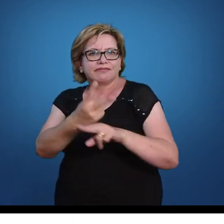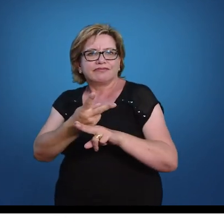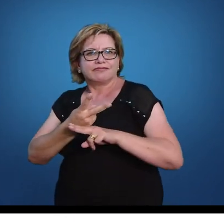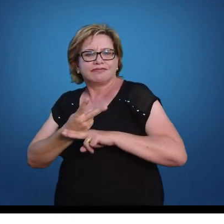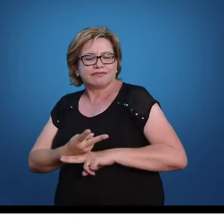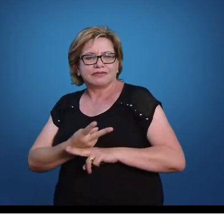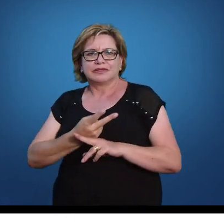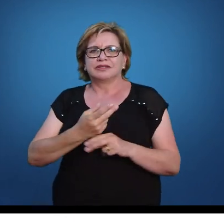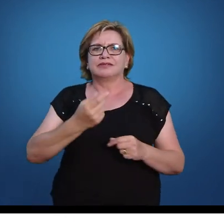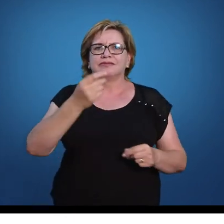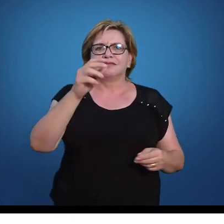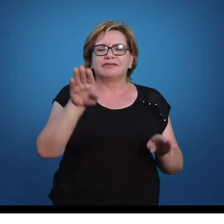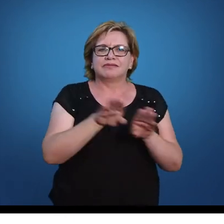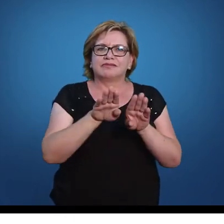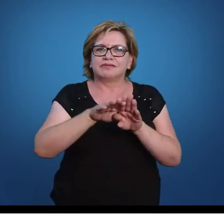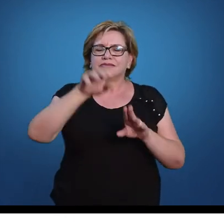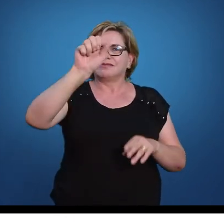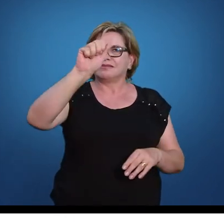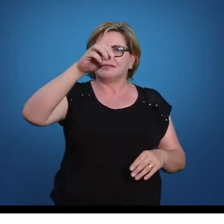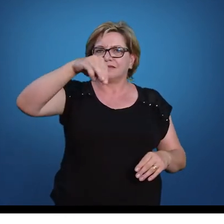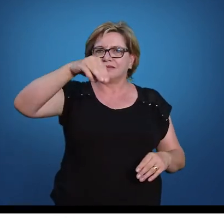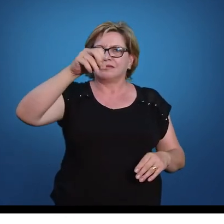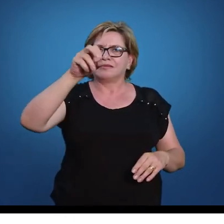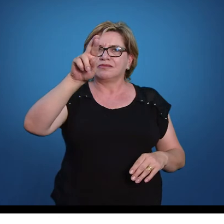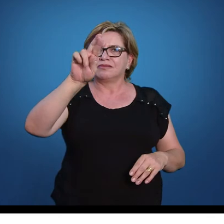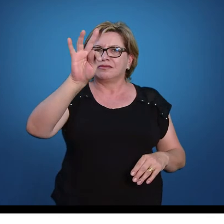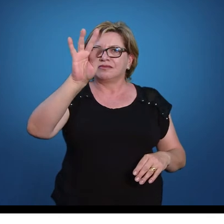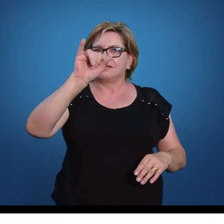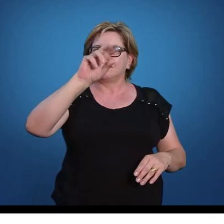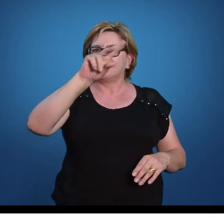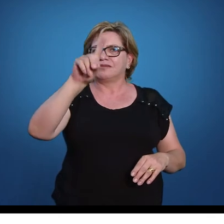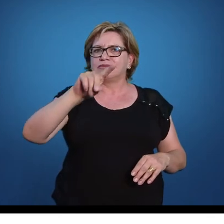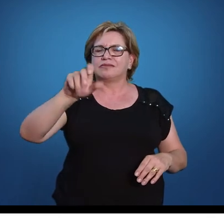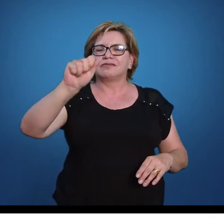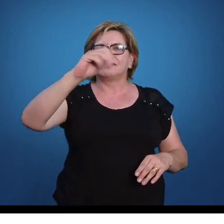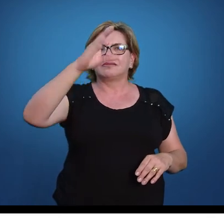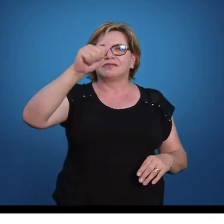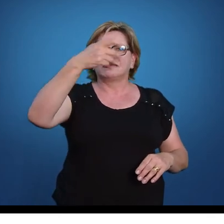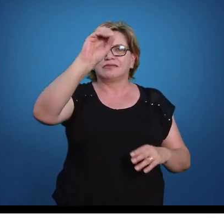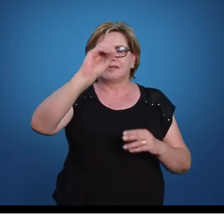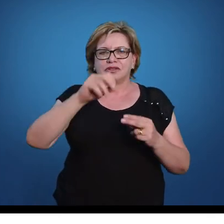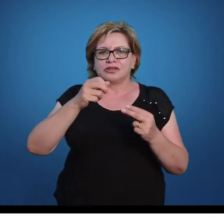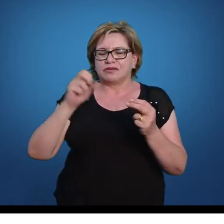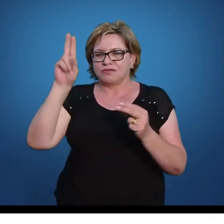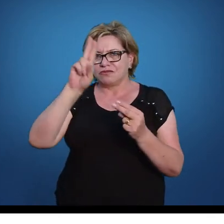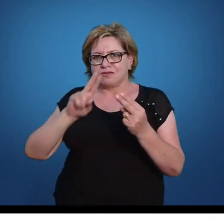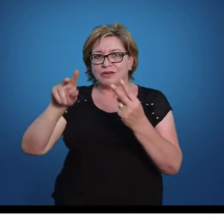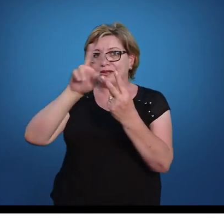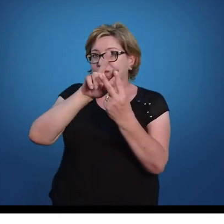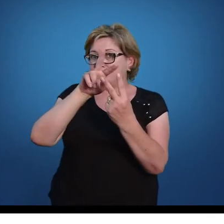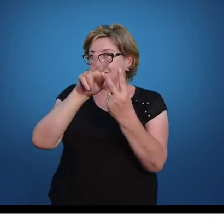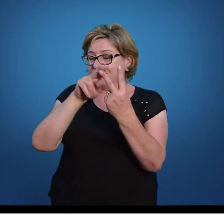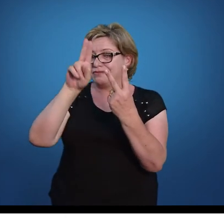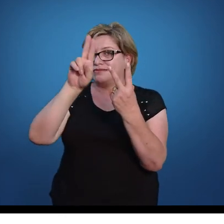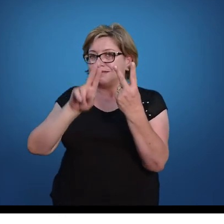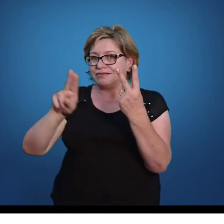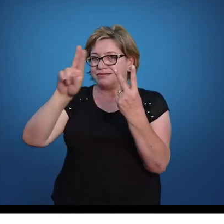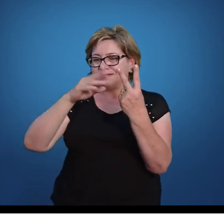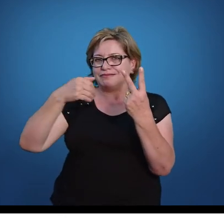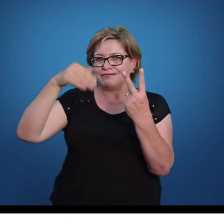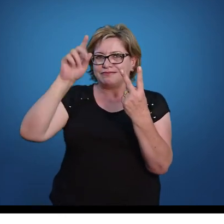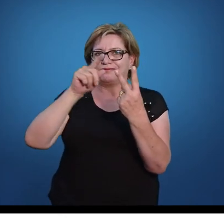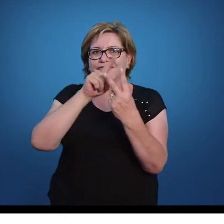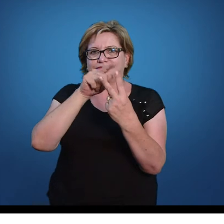a gente vai focar nos dois que são os mais utilizados no campo prático. Os